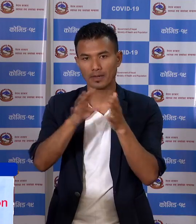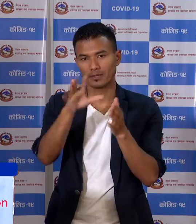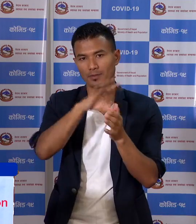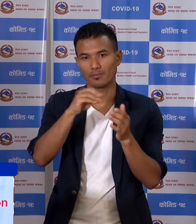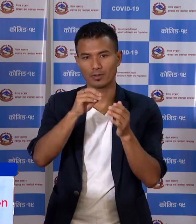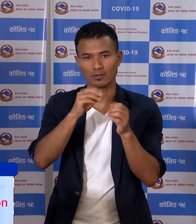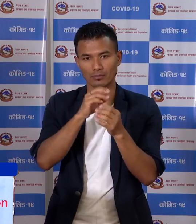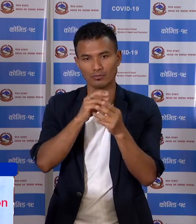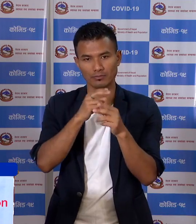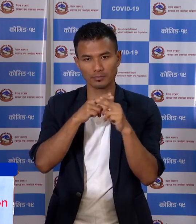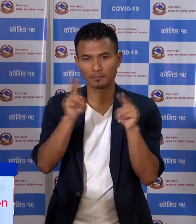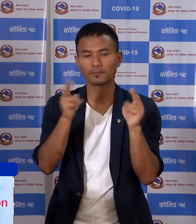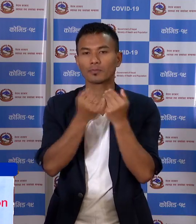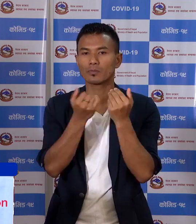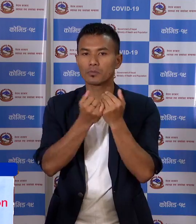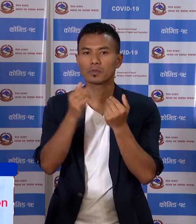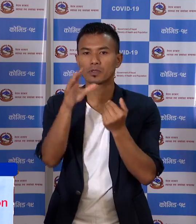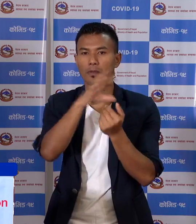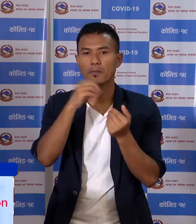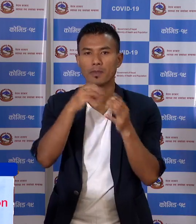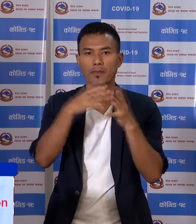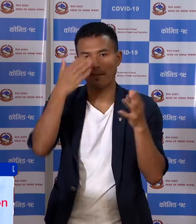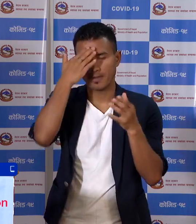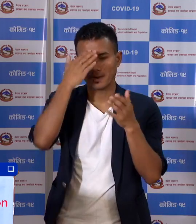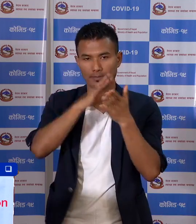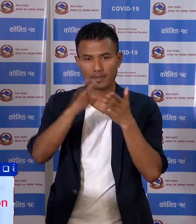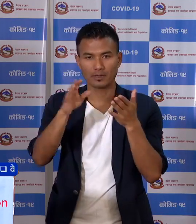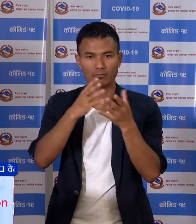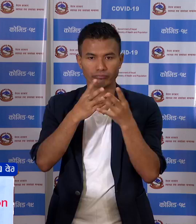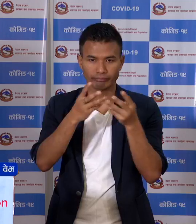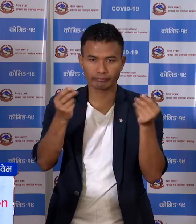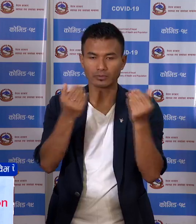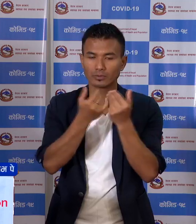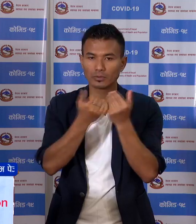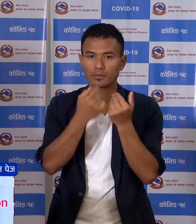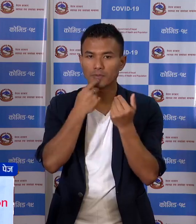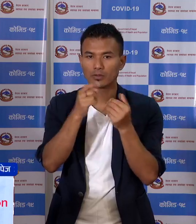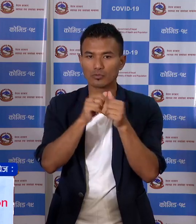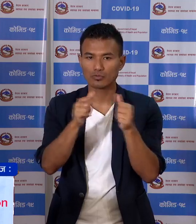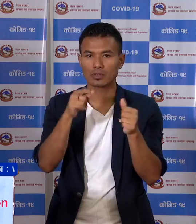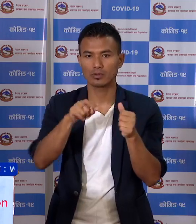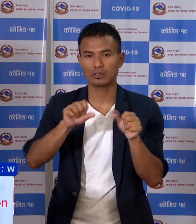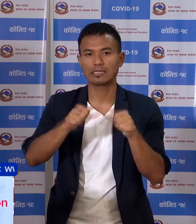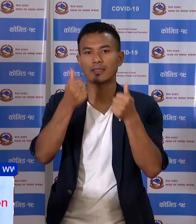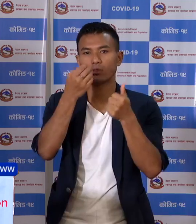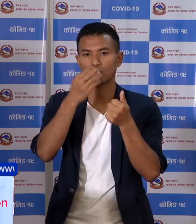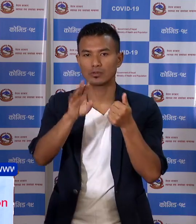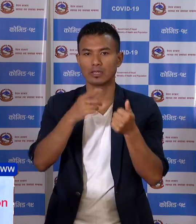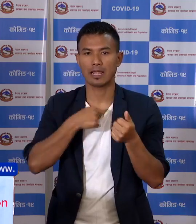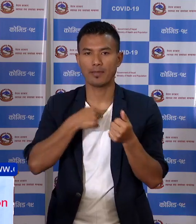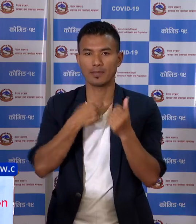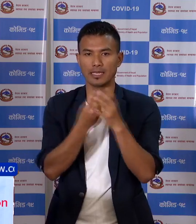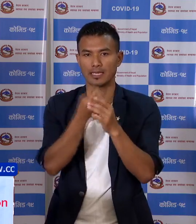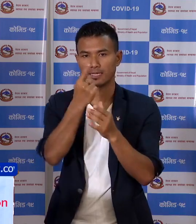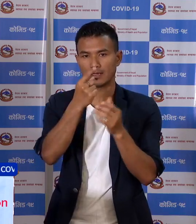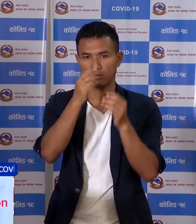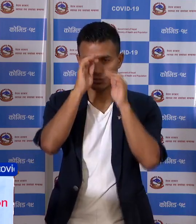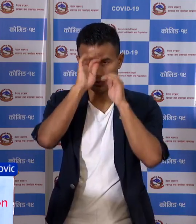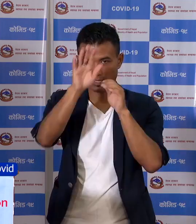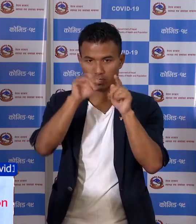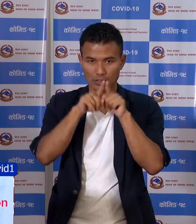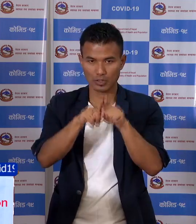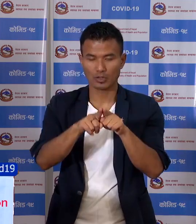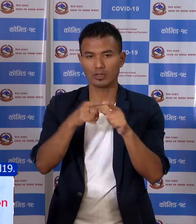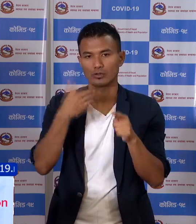सपई को उन्बुक्ति पाउस यो महामारी बट चाहिए सपई को चाहिए उन्बुक्ति पाउस एसे अनुरूप हामरो यो जितुने चा हामी एकता को संदेश लियेर